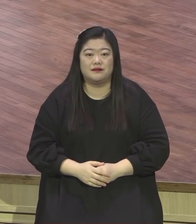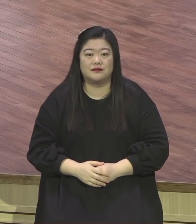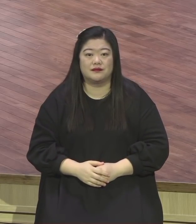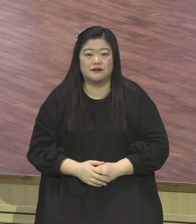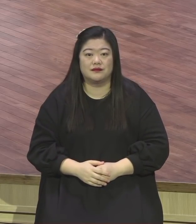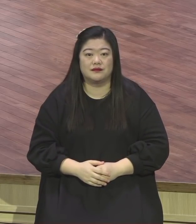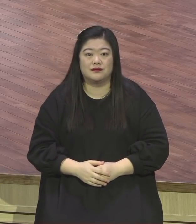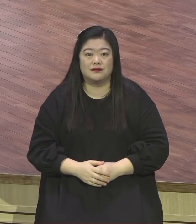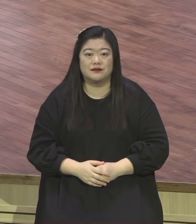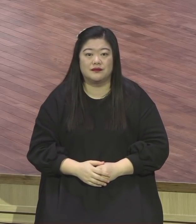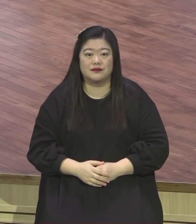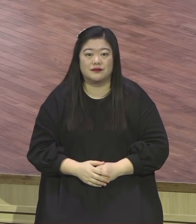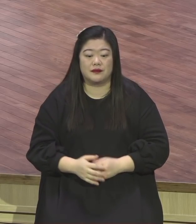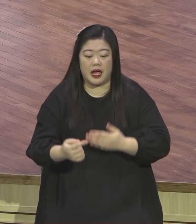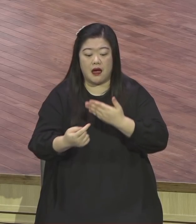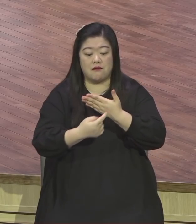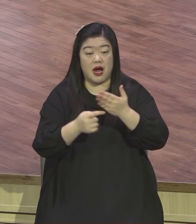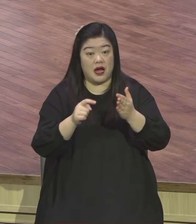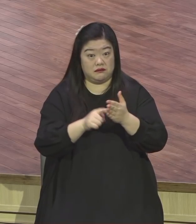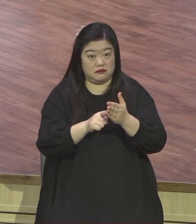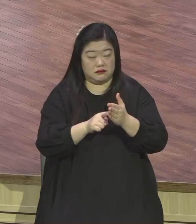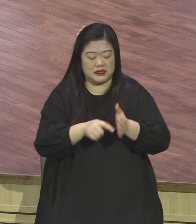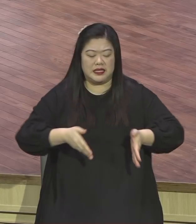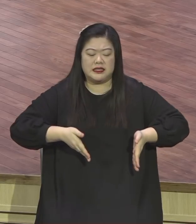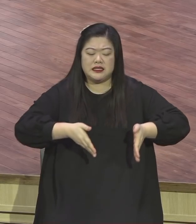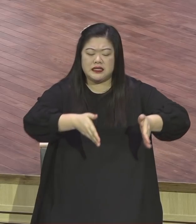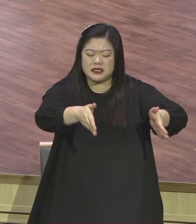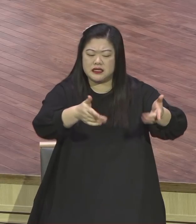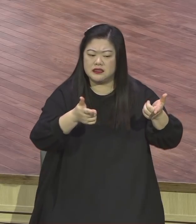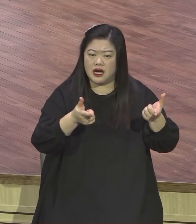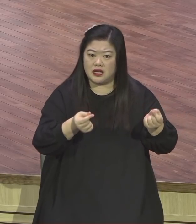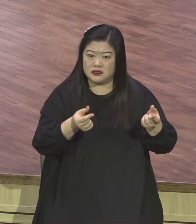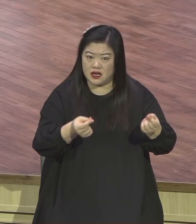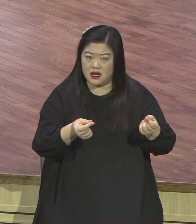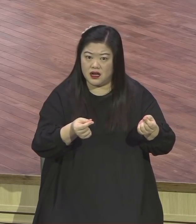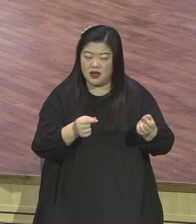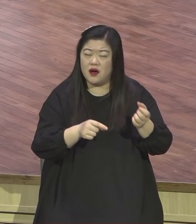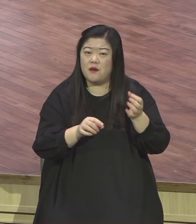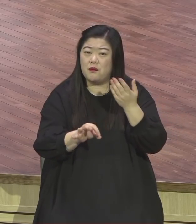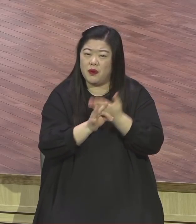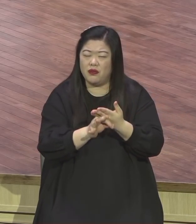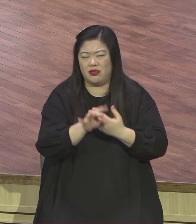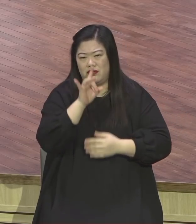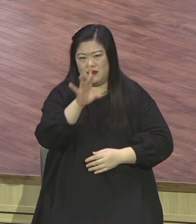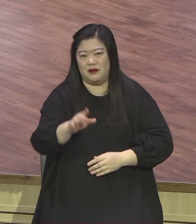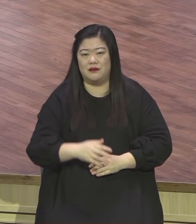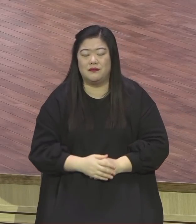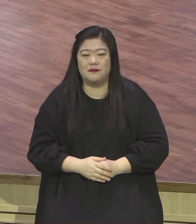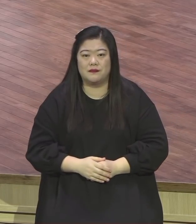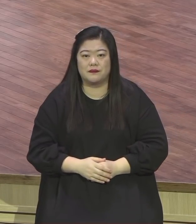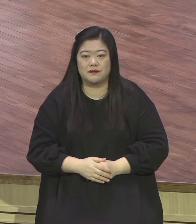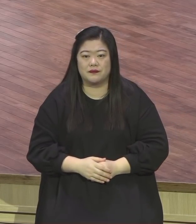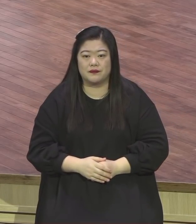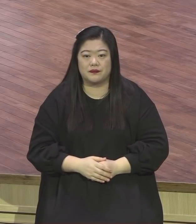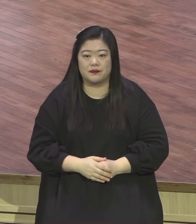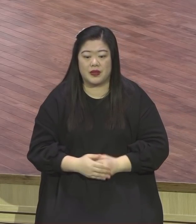영적 상태인지에 대해서 밝히고 있어요. 길가와 같은 마음밭을 가진 사람은